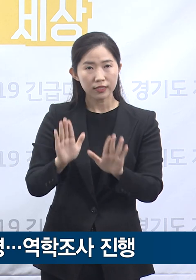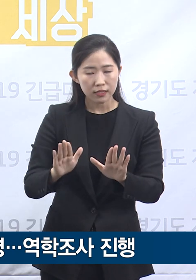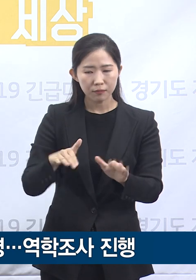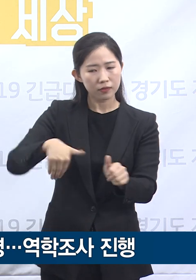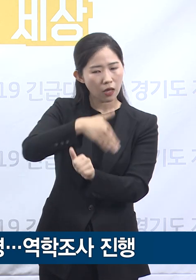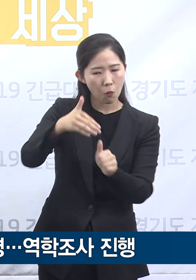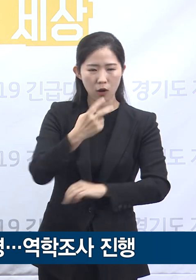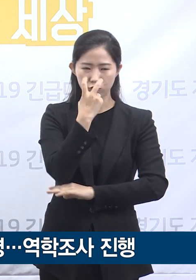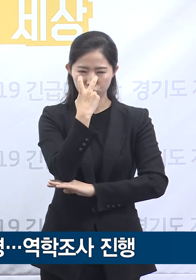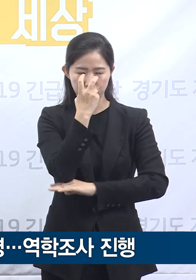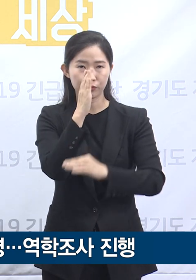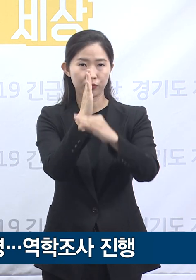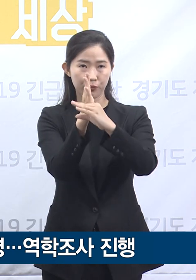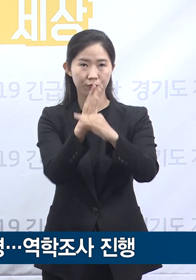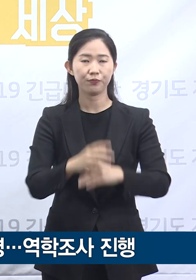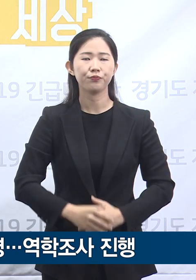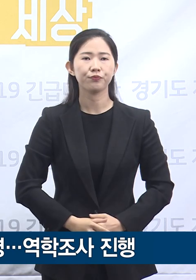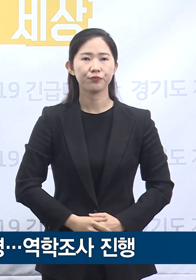모니터링 중입니다.